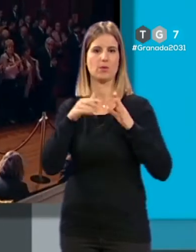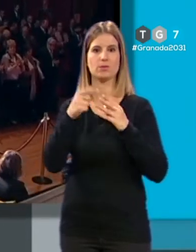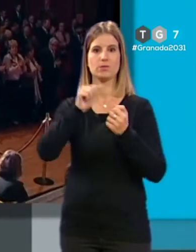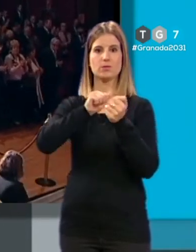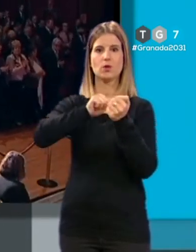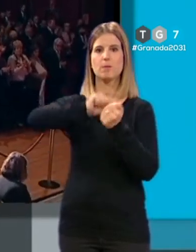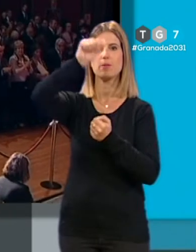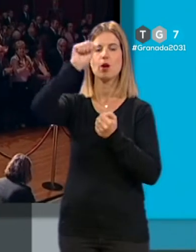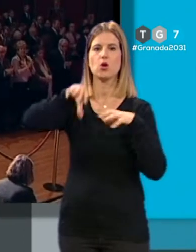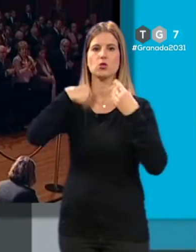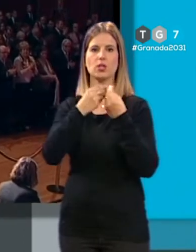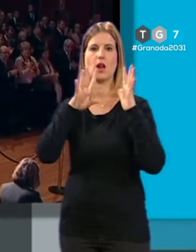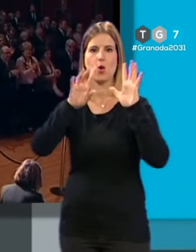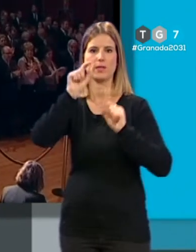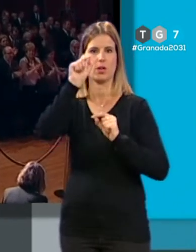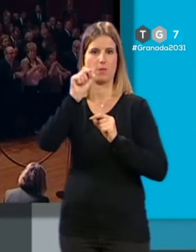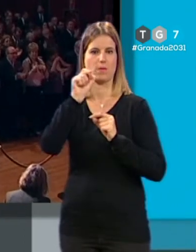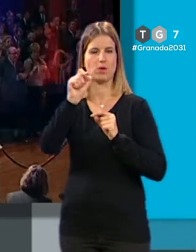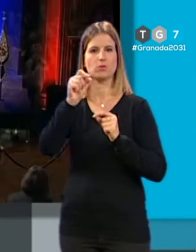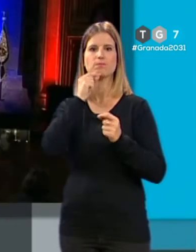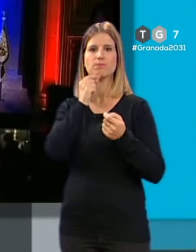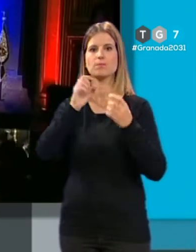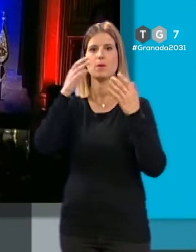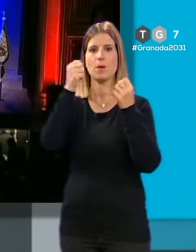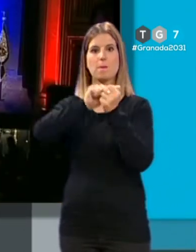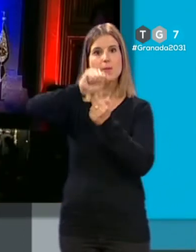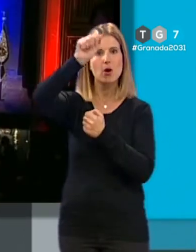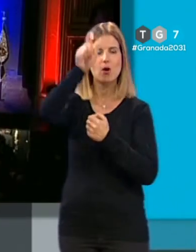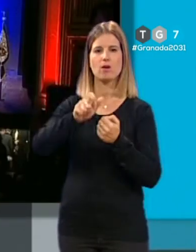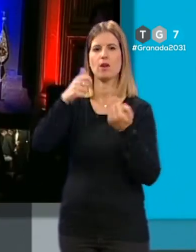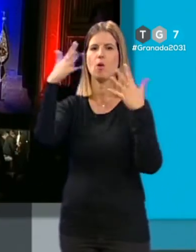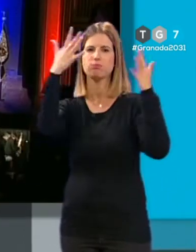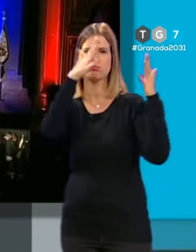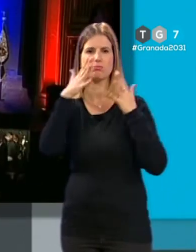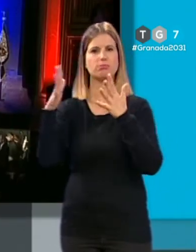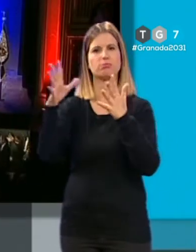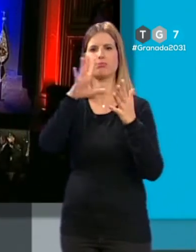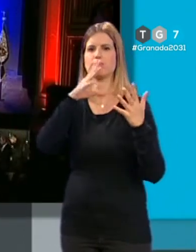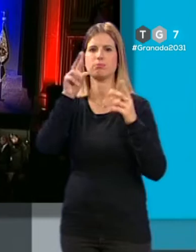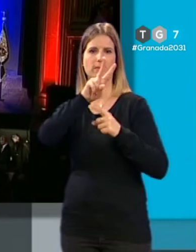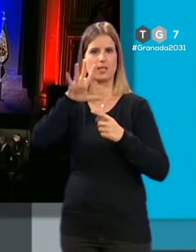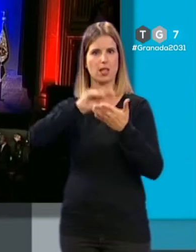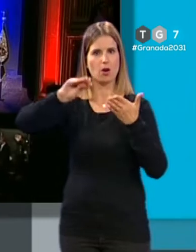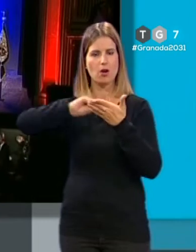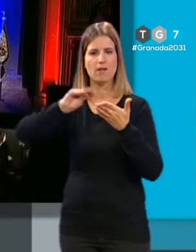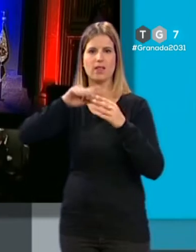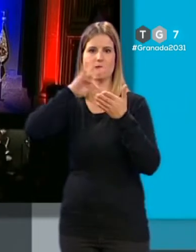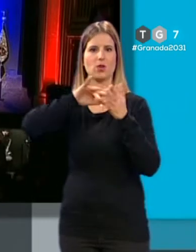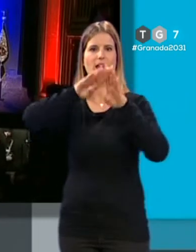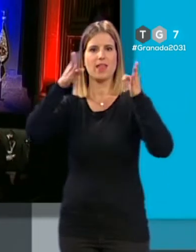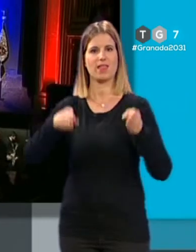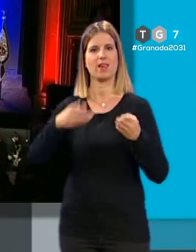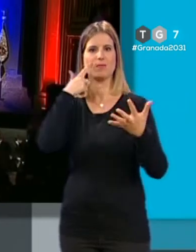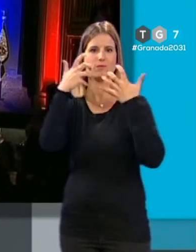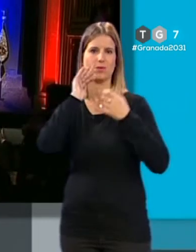pregón de 91 minutos en el que el pregonero fue interrumpido en 25 ocasiones con aplausos y cuyo escenario había decorado la priostía de la